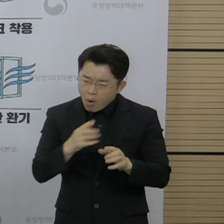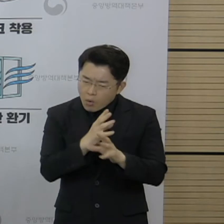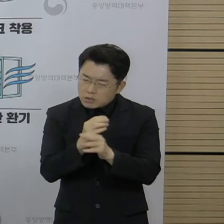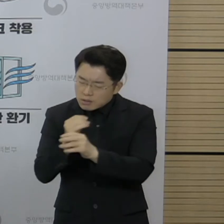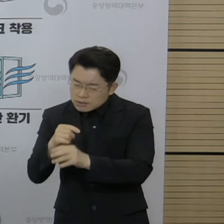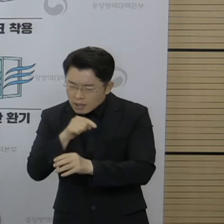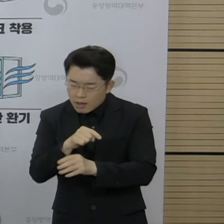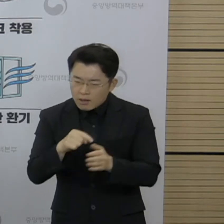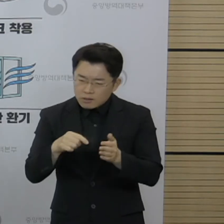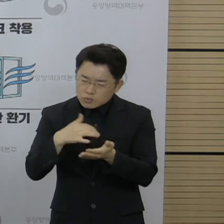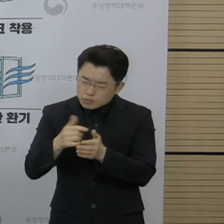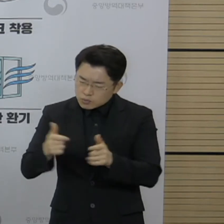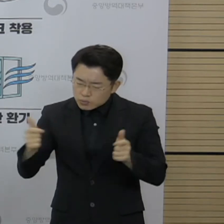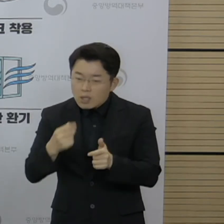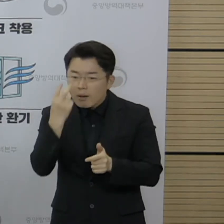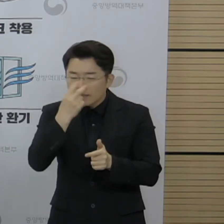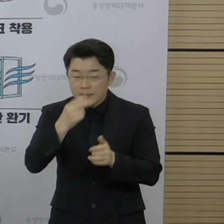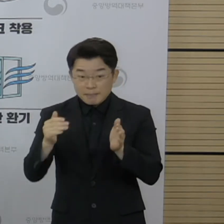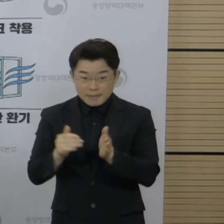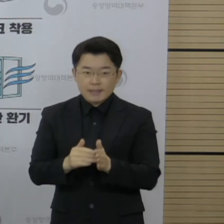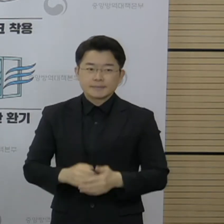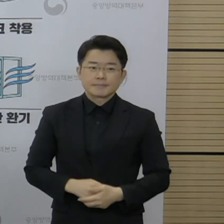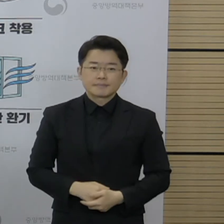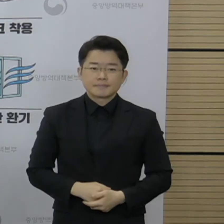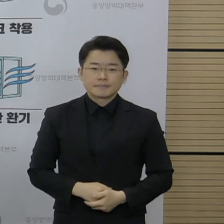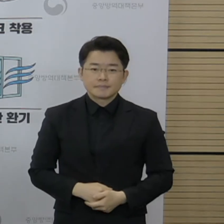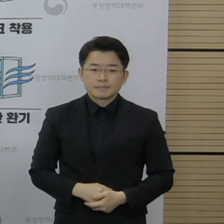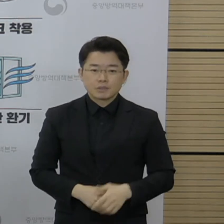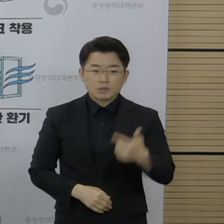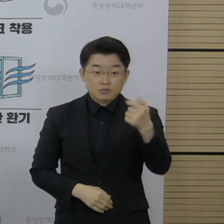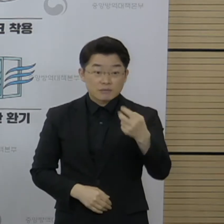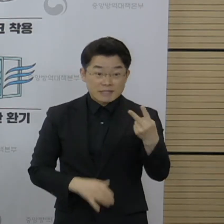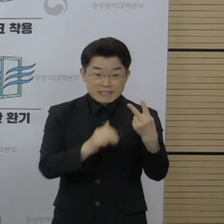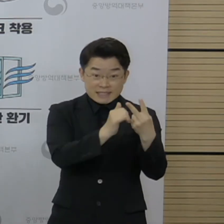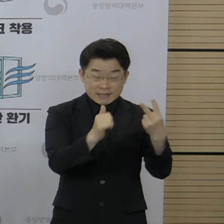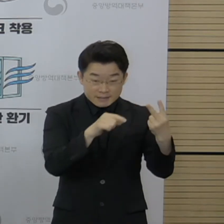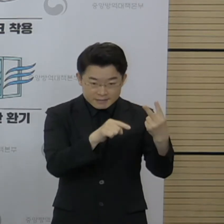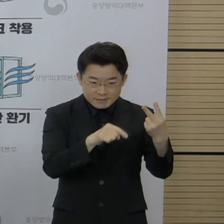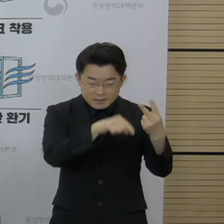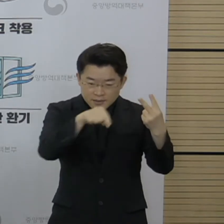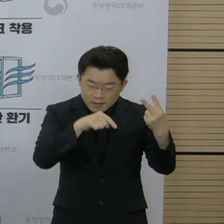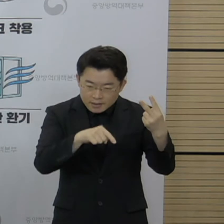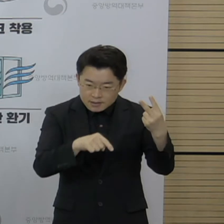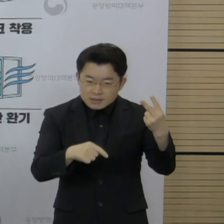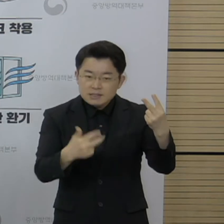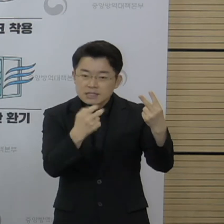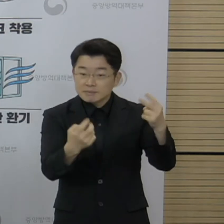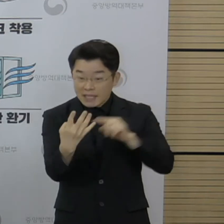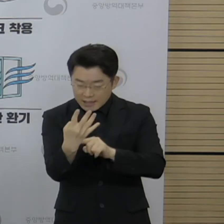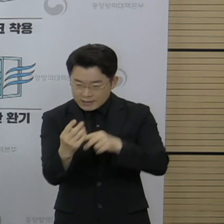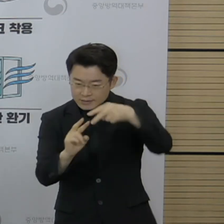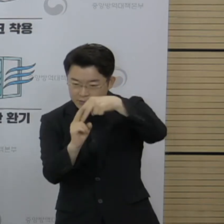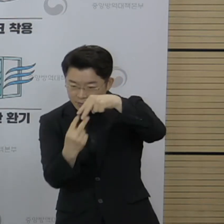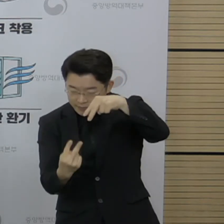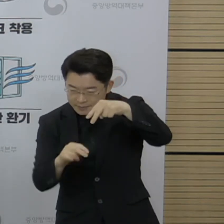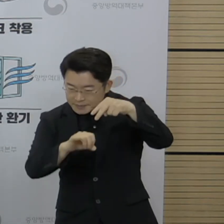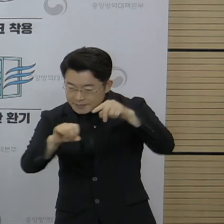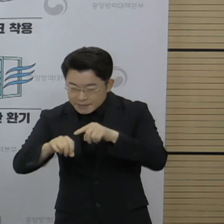가능한지 측정한 것입니다. 총 62명, 74개의 검체를 대상으로 시험한 결과